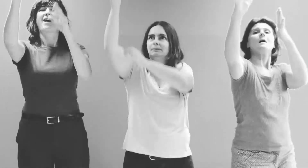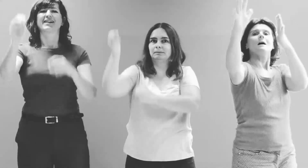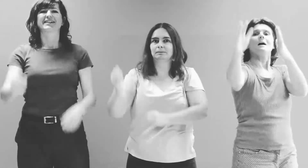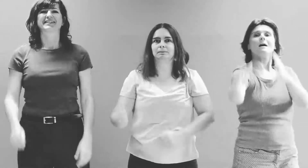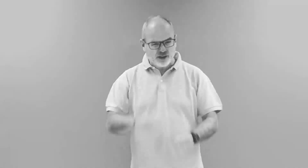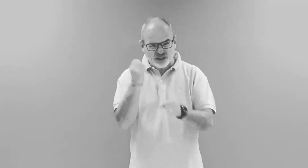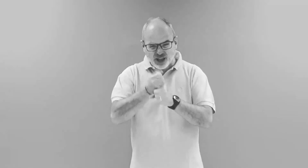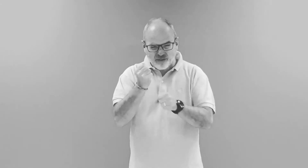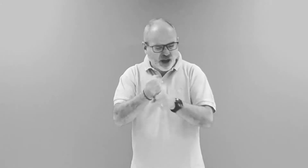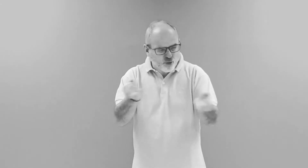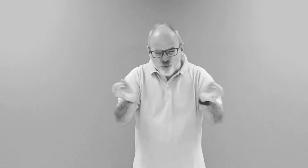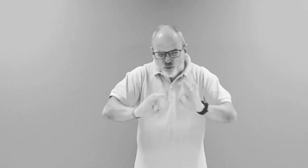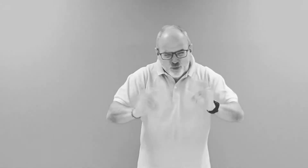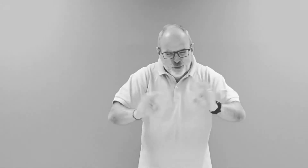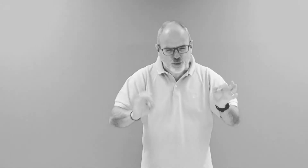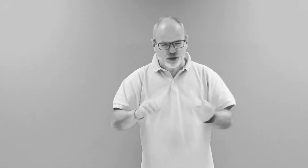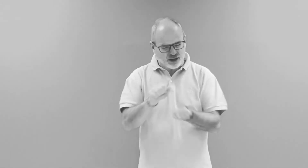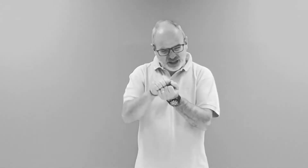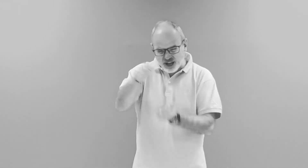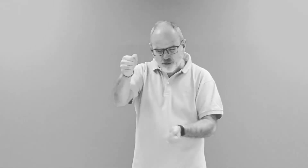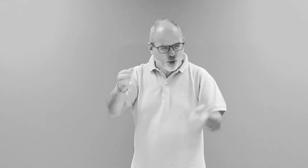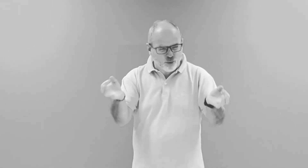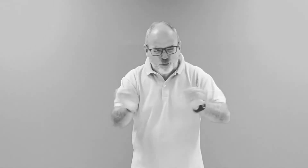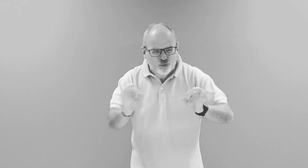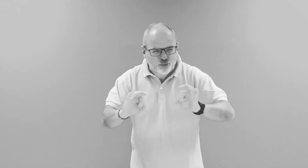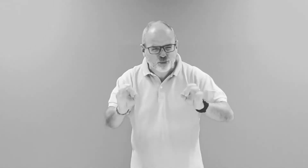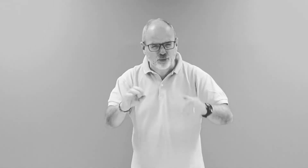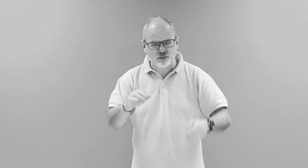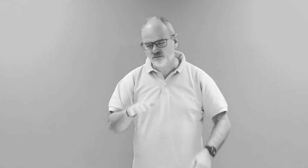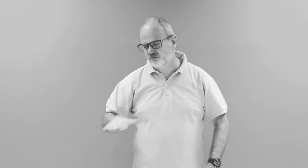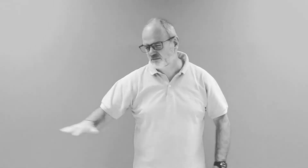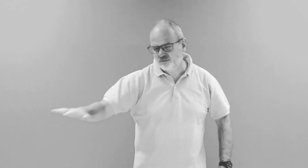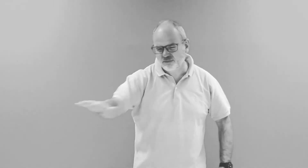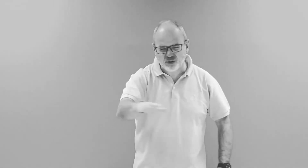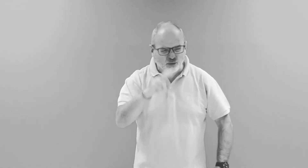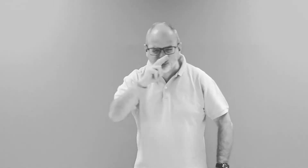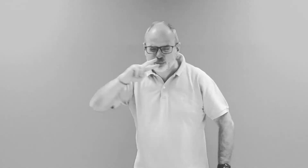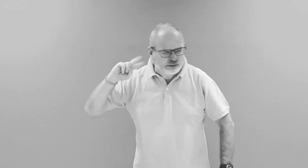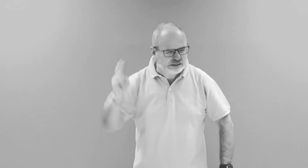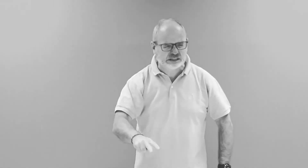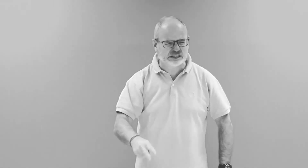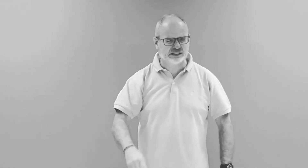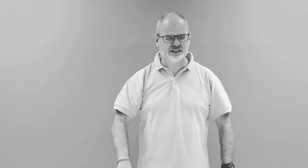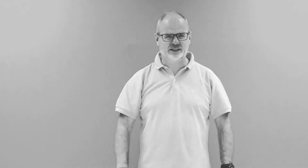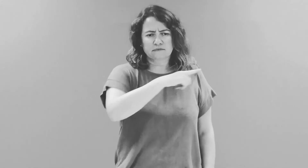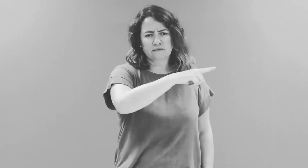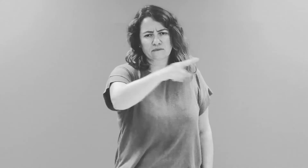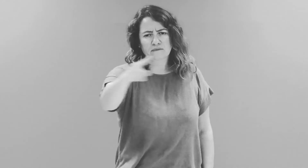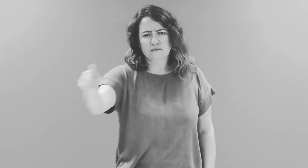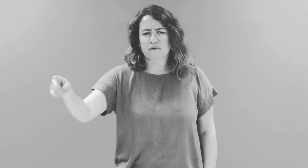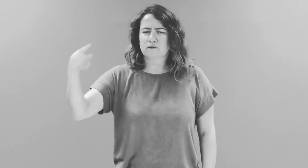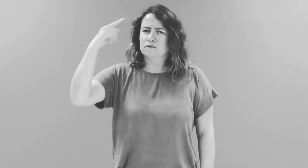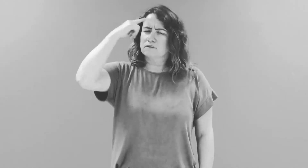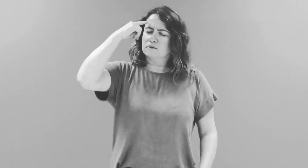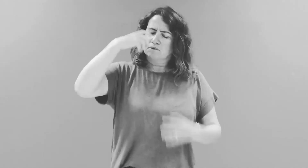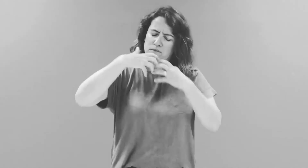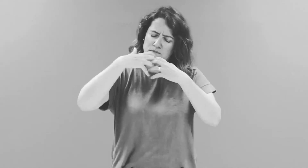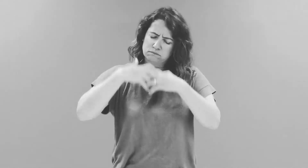use tes cordes vocales Pas de boulot, pas de diplôme, partout la même odeur de saune Plus rien